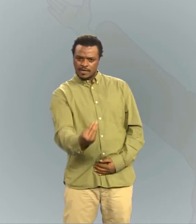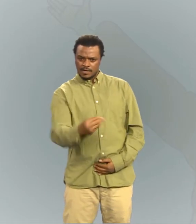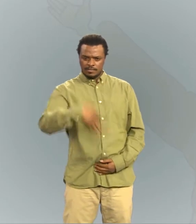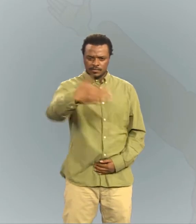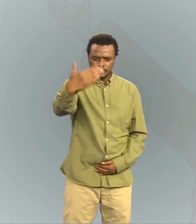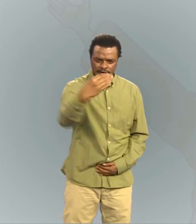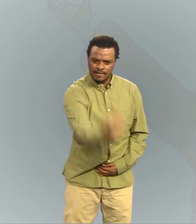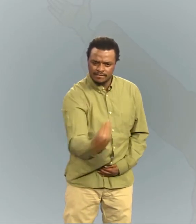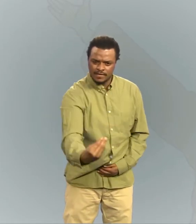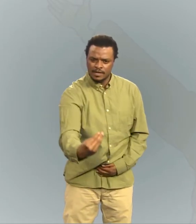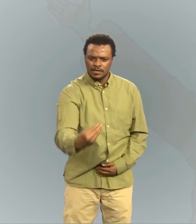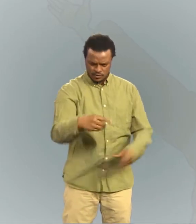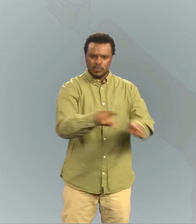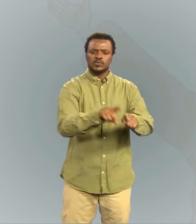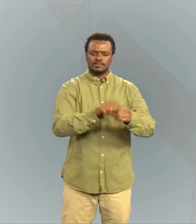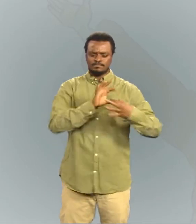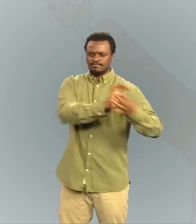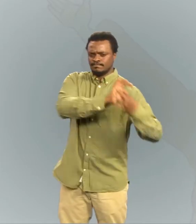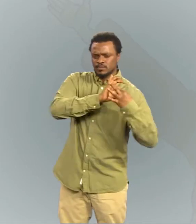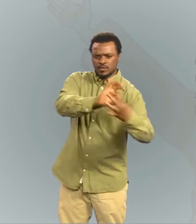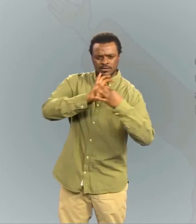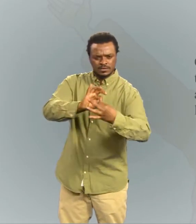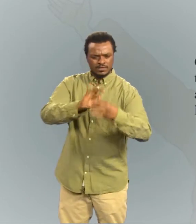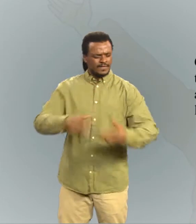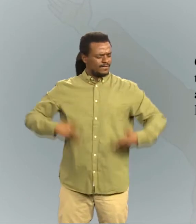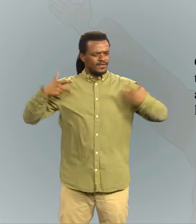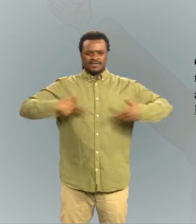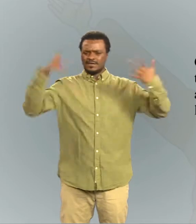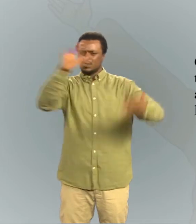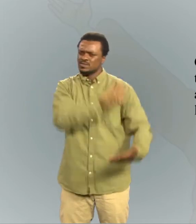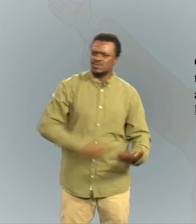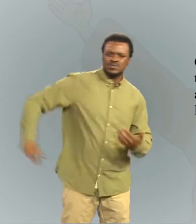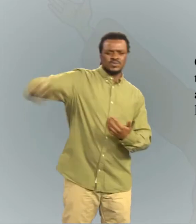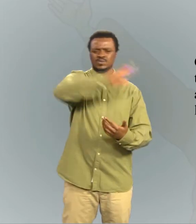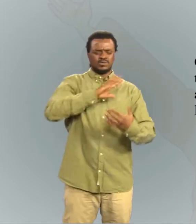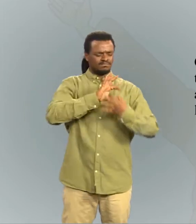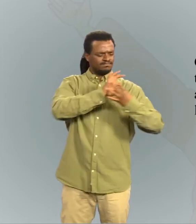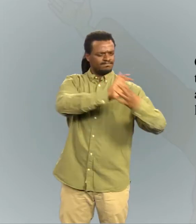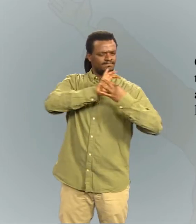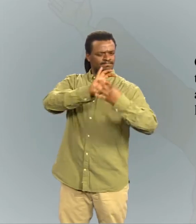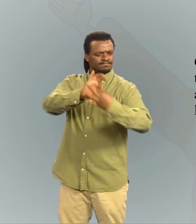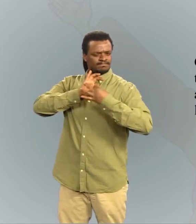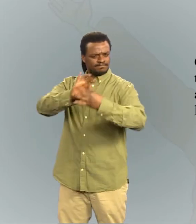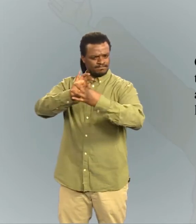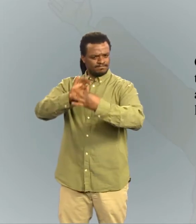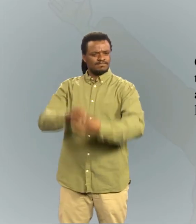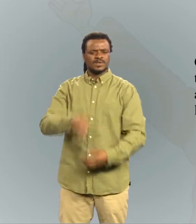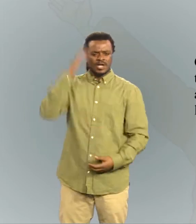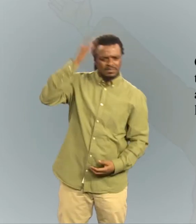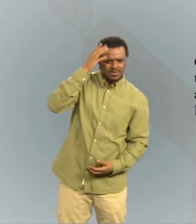vos enfants et avec les enfants de leurs enfants. C'est aussi une alliance avec tous les êtres vivants qui sont autour de vous, avec les oiseaux, les animaux